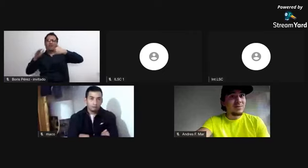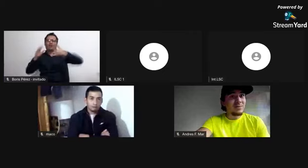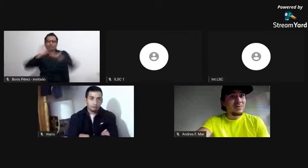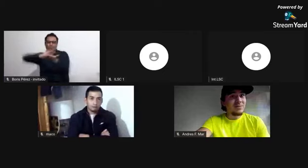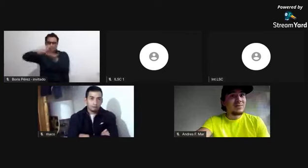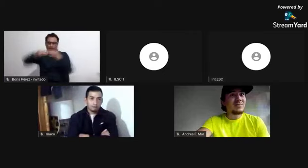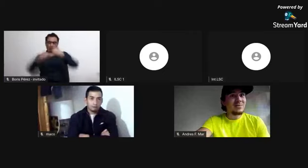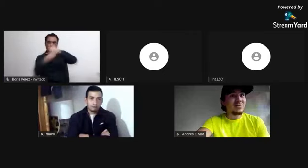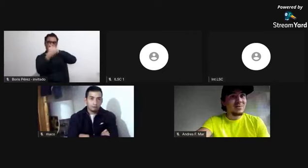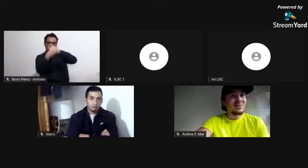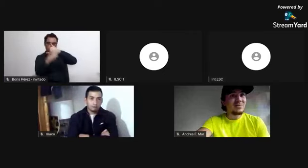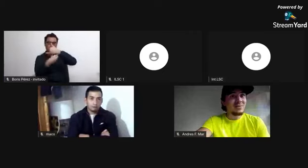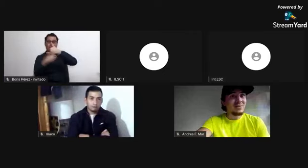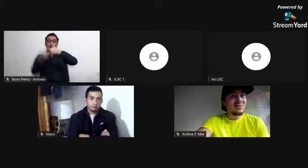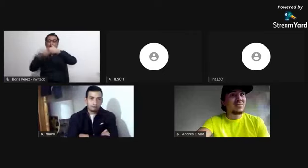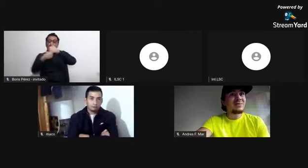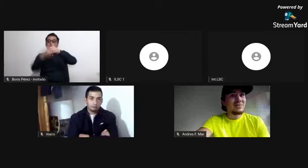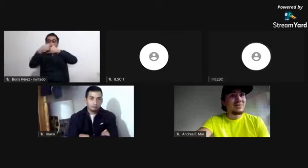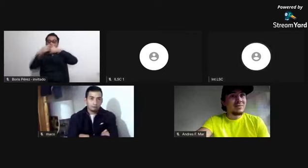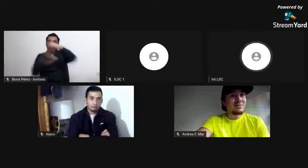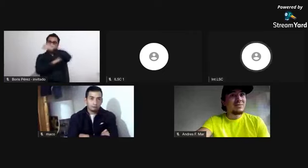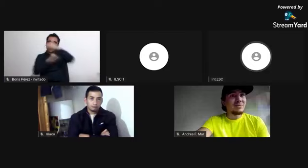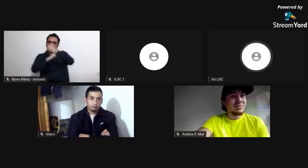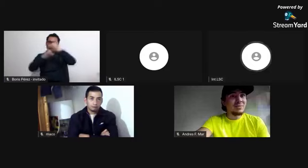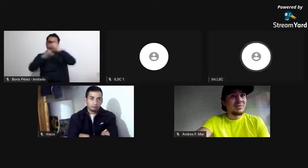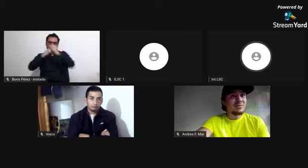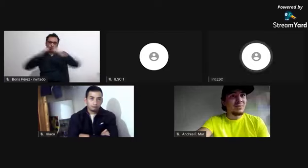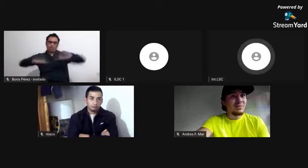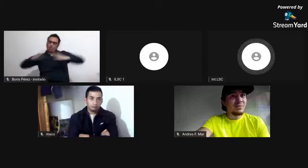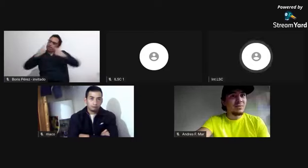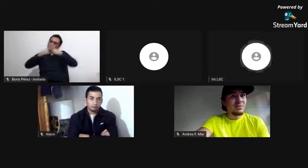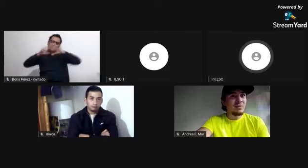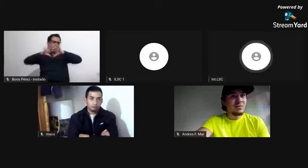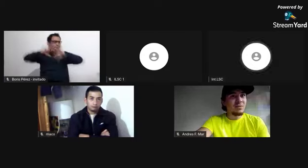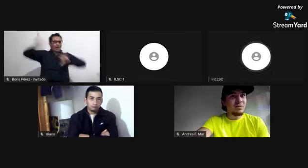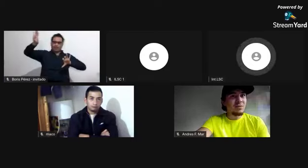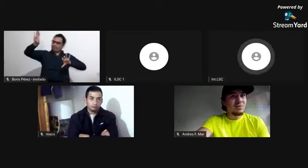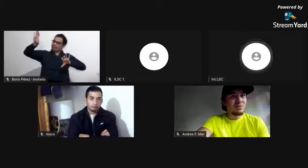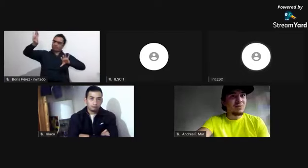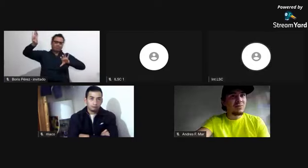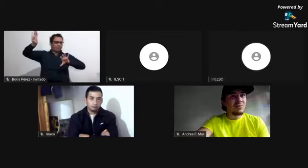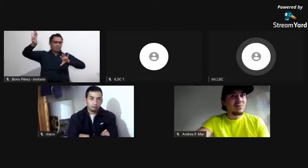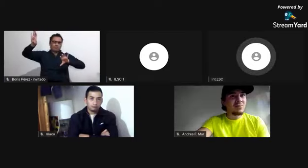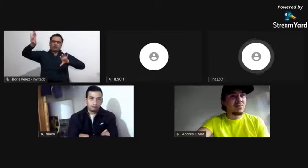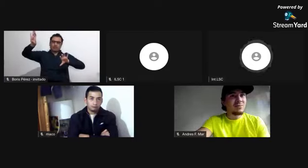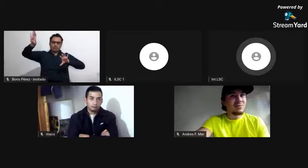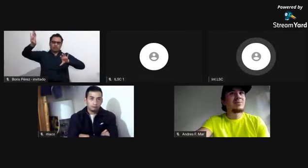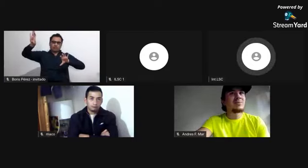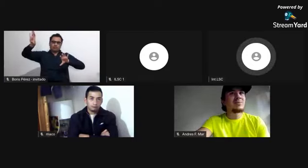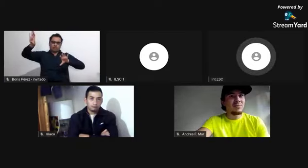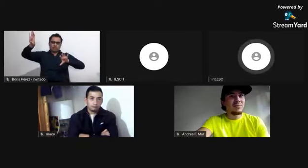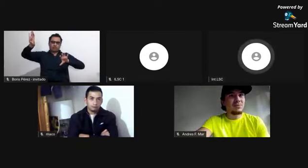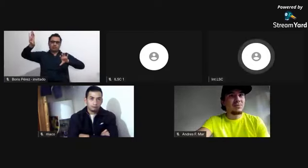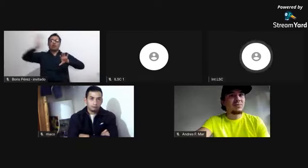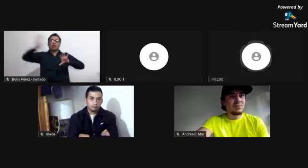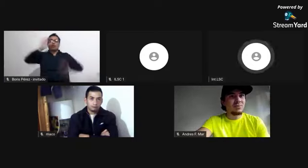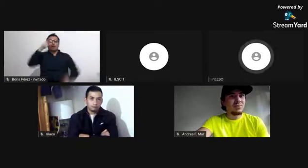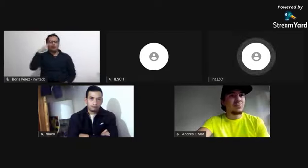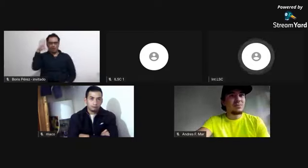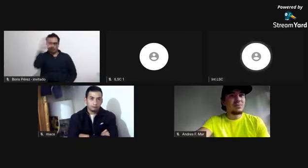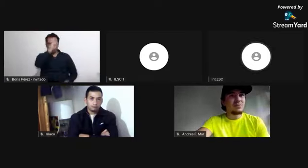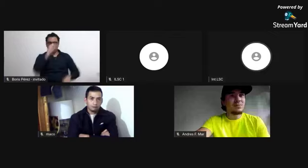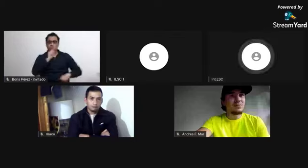Tanto en la costa Caribe como en la costa Pacífico, Tumaco, Buenaventura, podemos ver que son dos